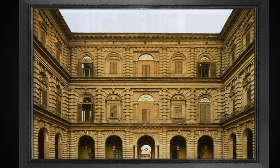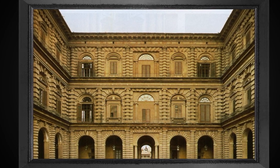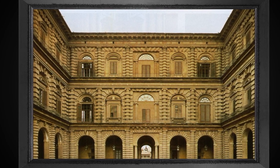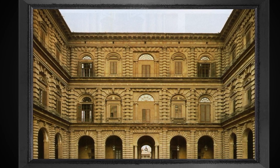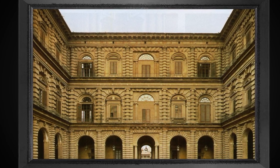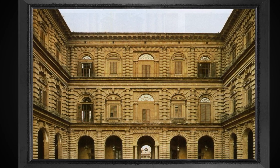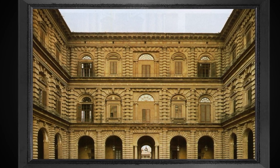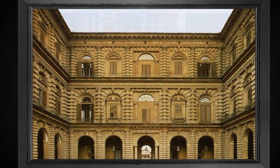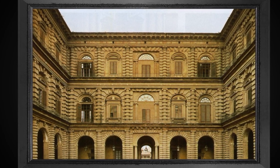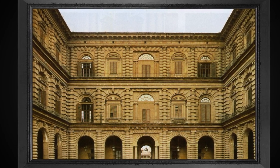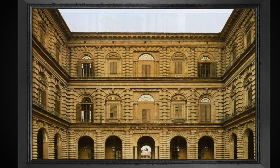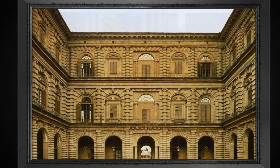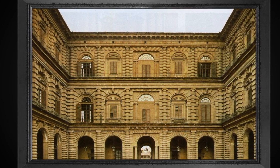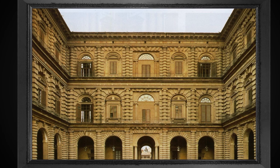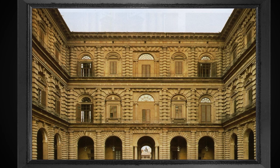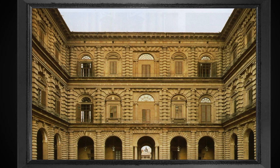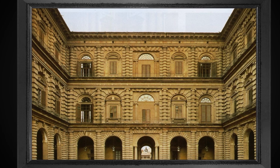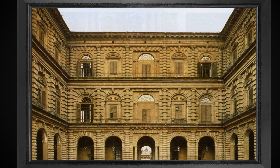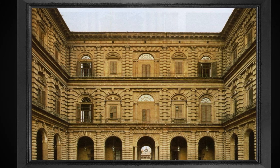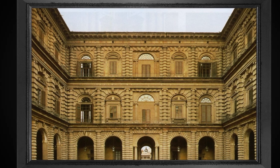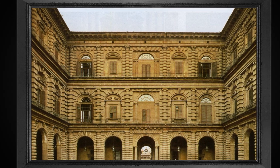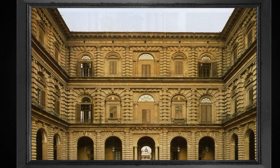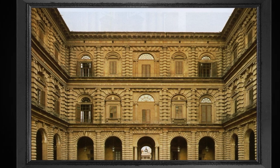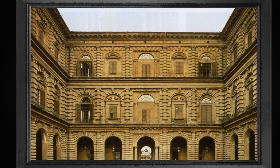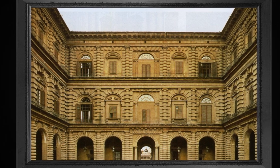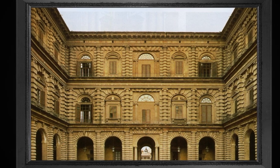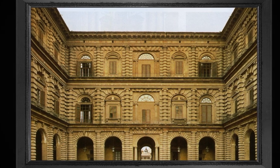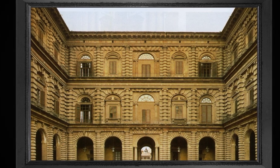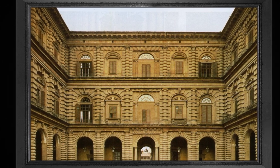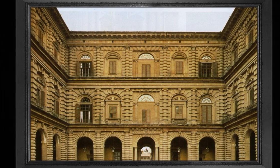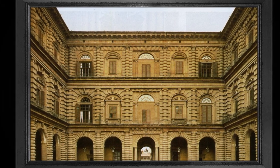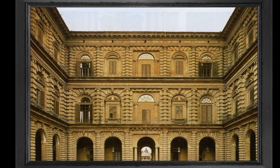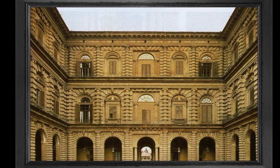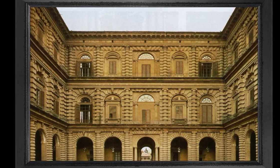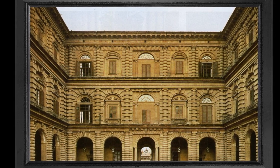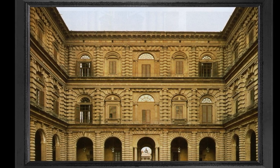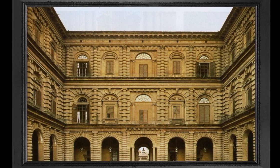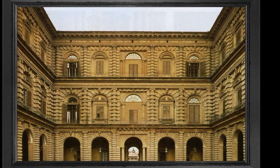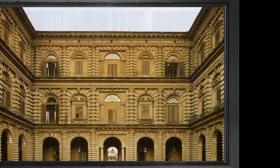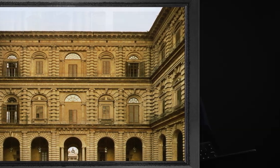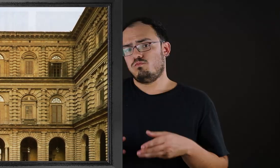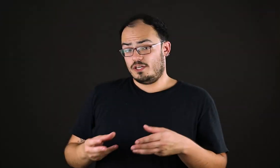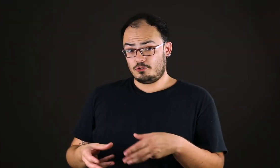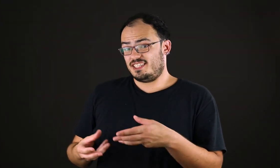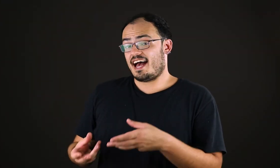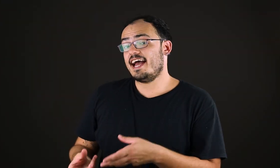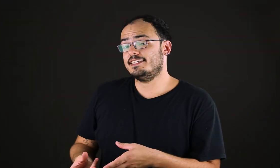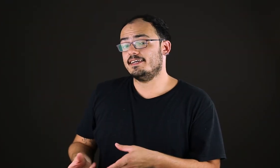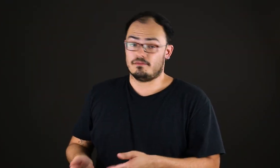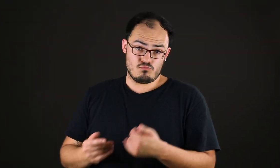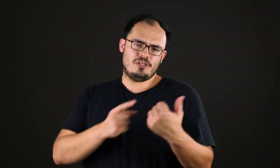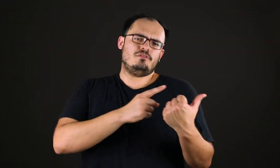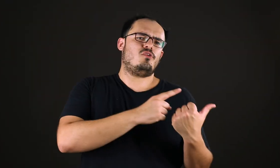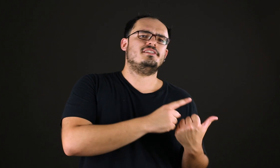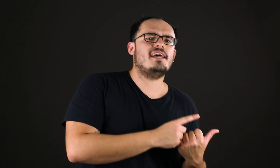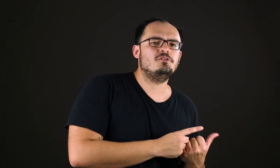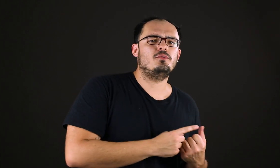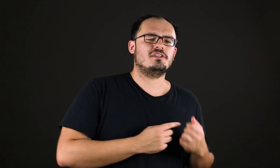como havia feito Platão, ao, por exemplo, expulsar os poetas da sua cidade. Por isso que Heidegger, muito influenciado por